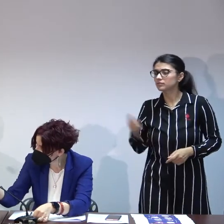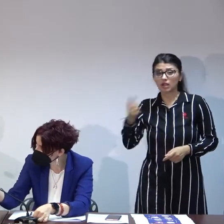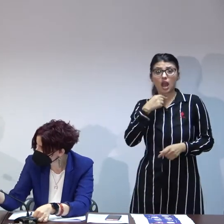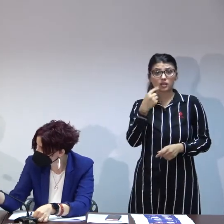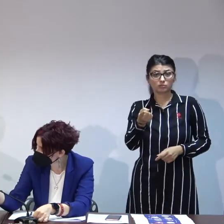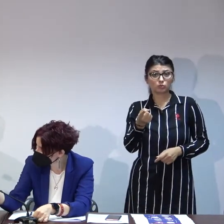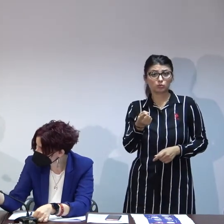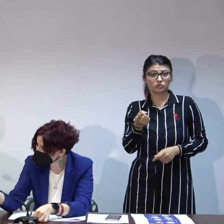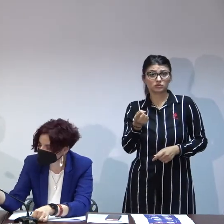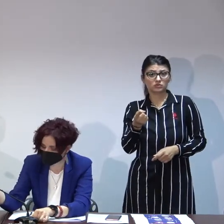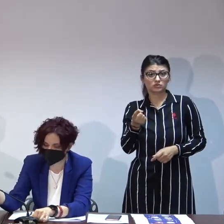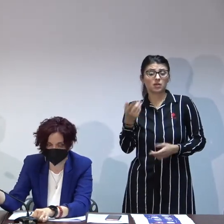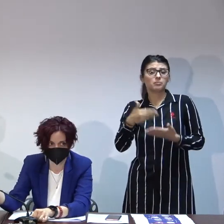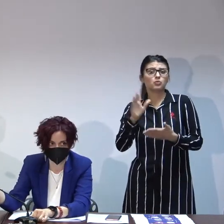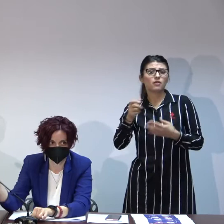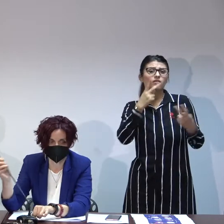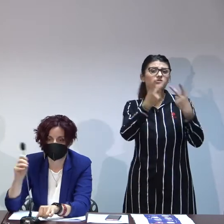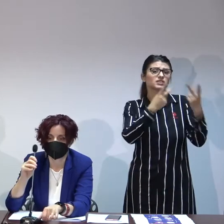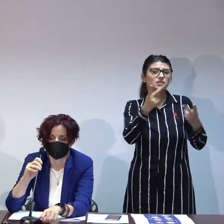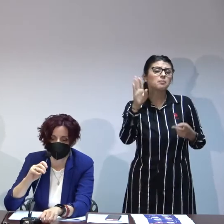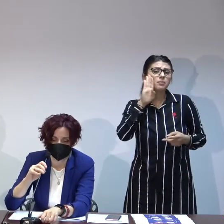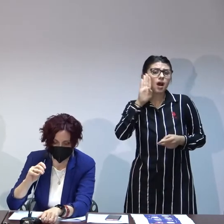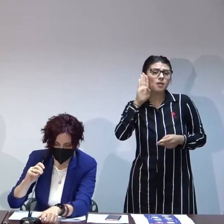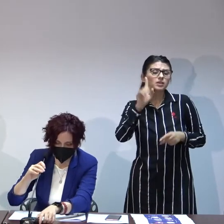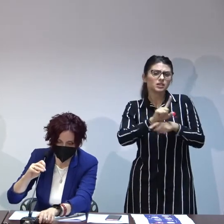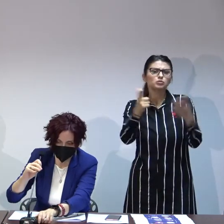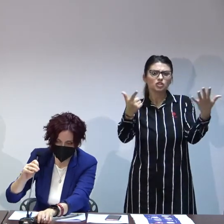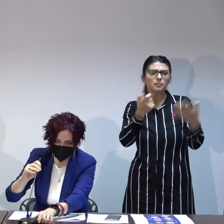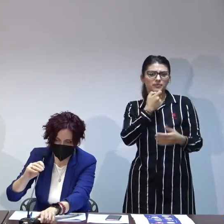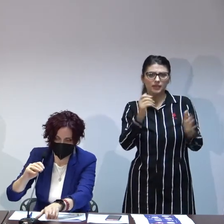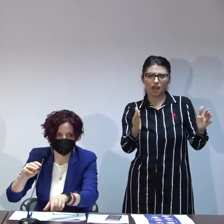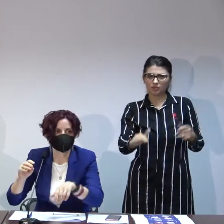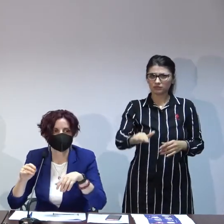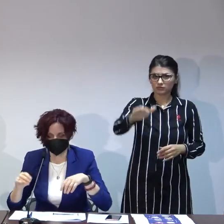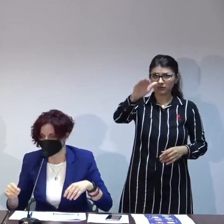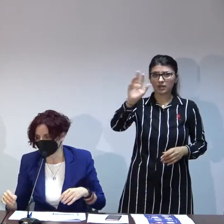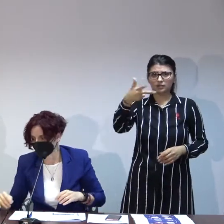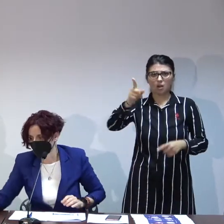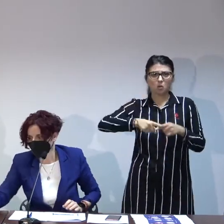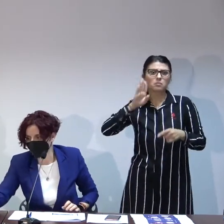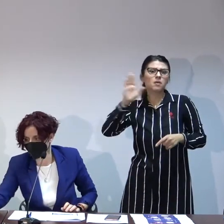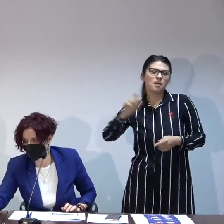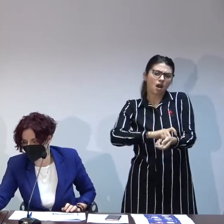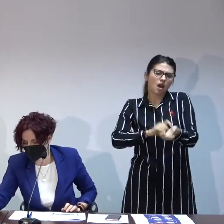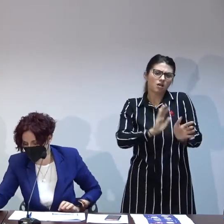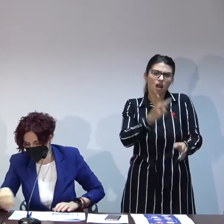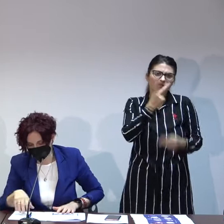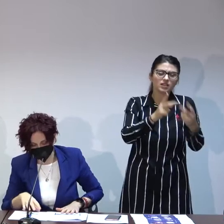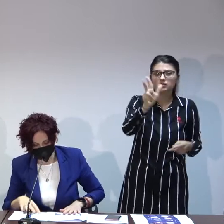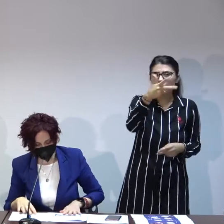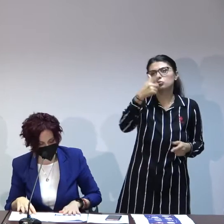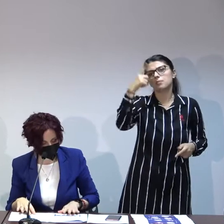fost pentru că a fost vizitat de mamă de 3 ori deci în cei 7 ani l-a vizitat de 3 ori și a blocat procesul da și cumva s